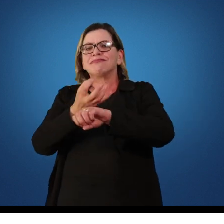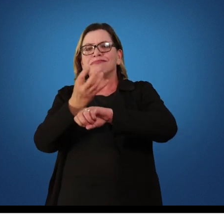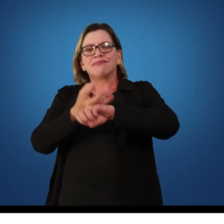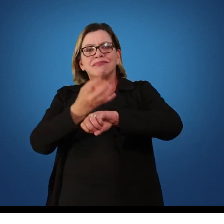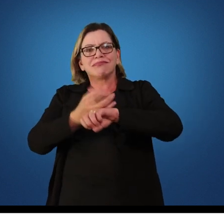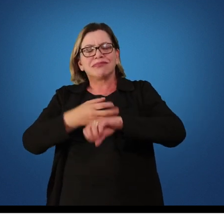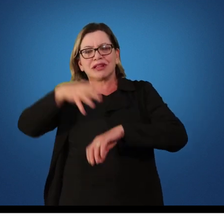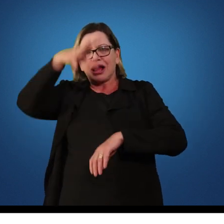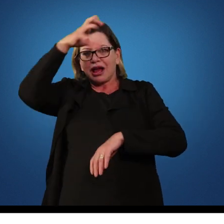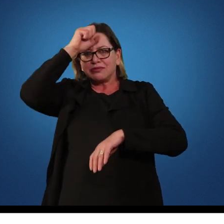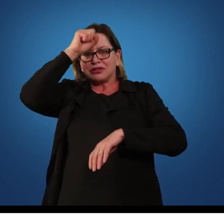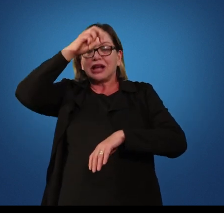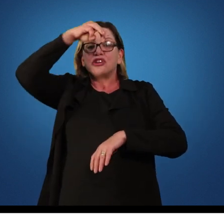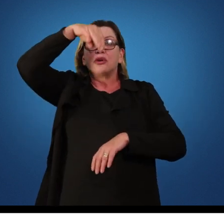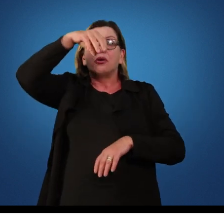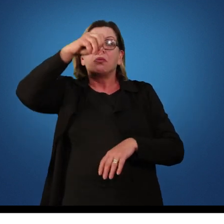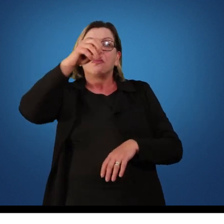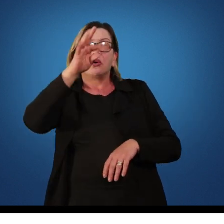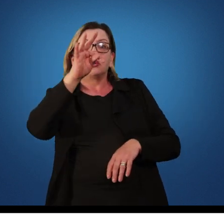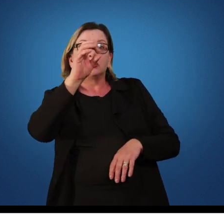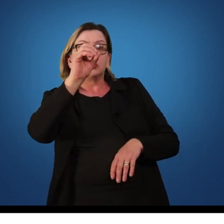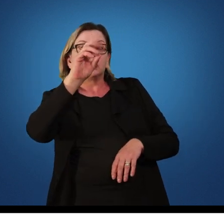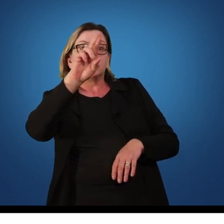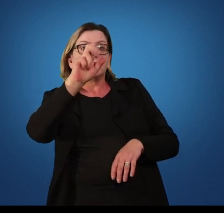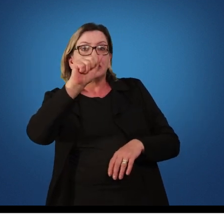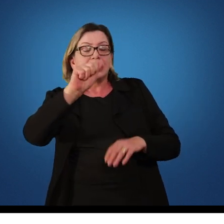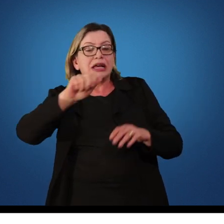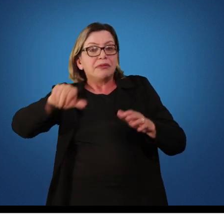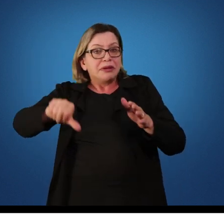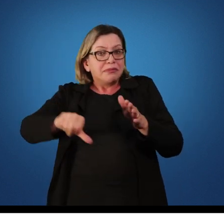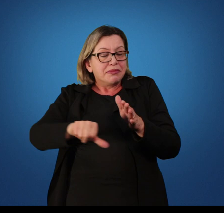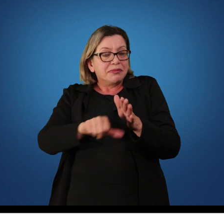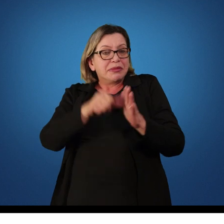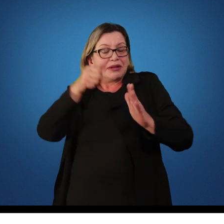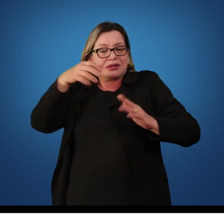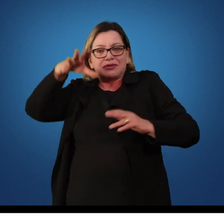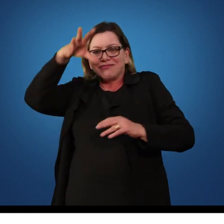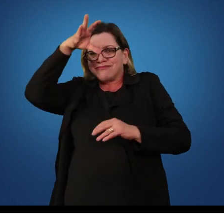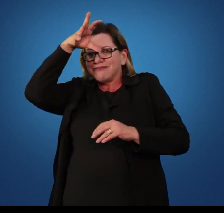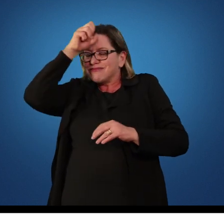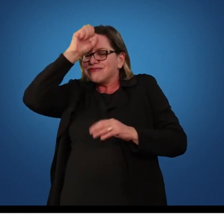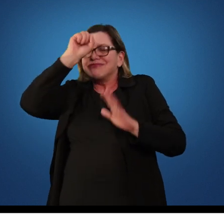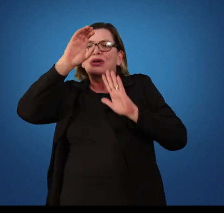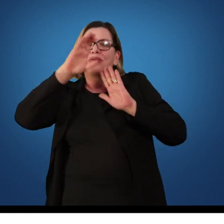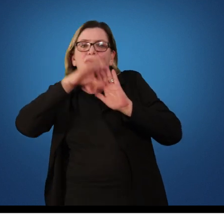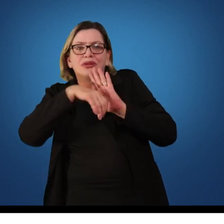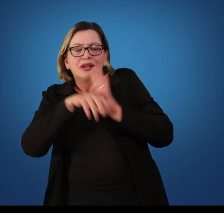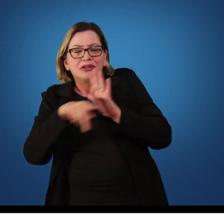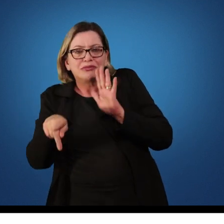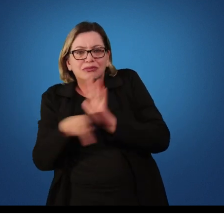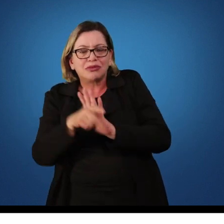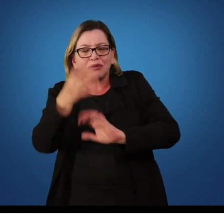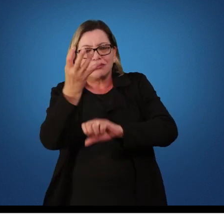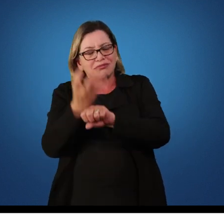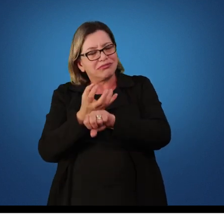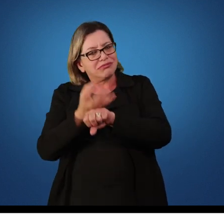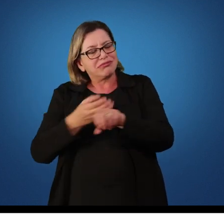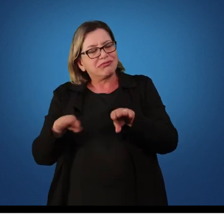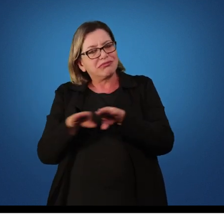a gente vai entender alguns conceitos que norteiam toda disciplina e compreender como que eu avalio o